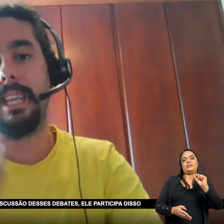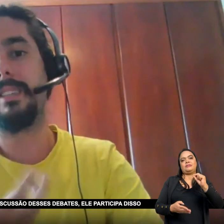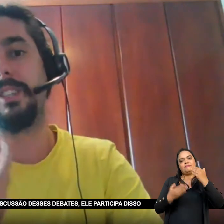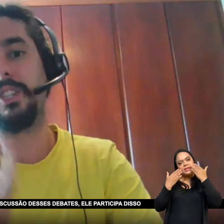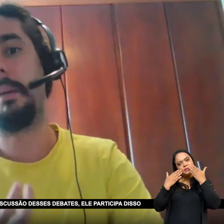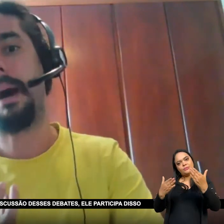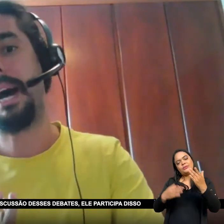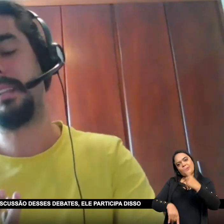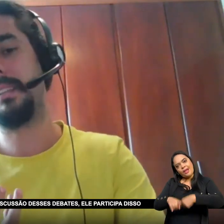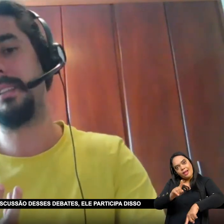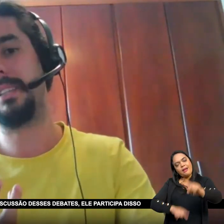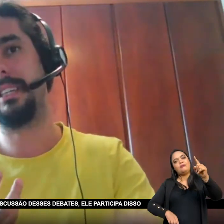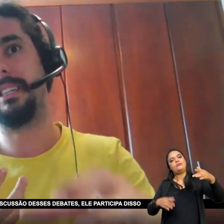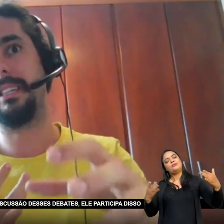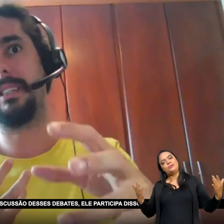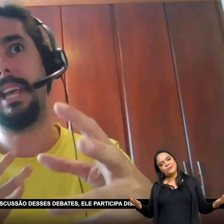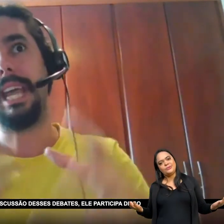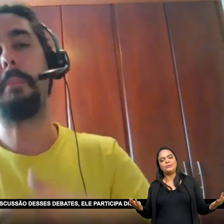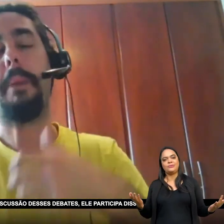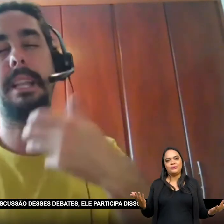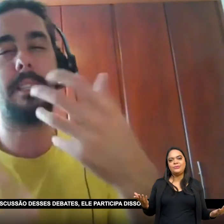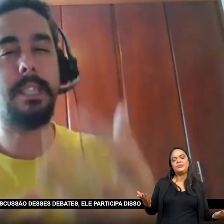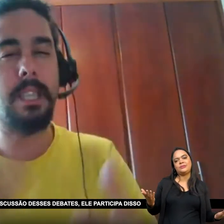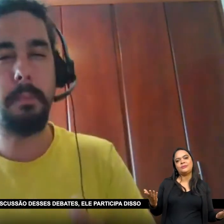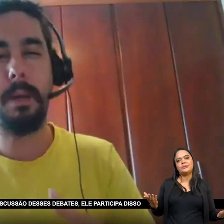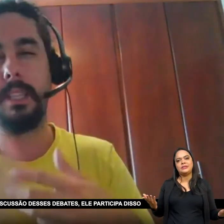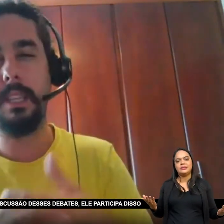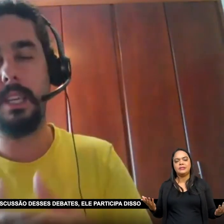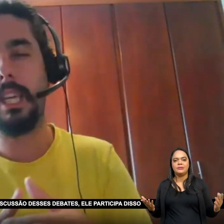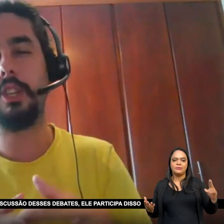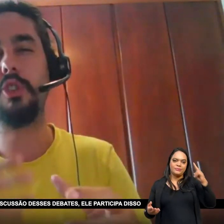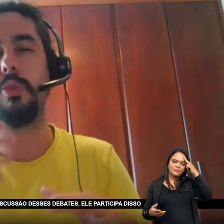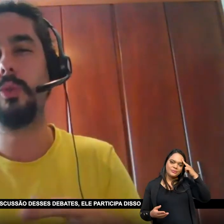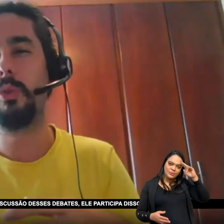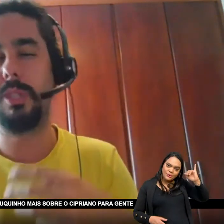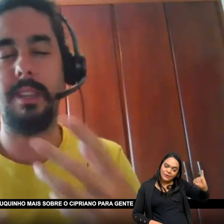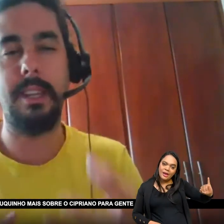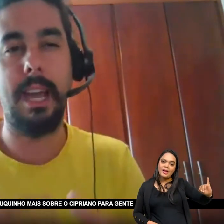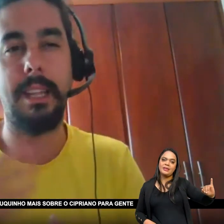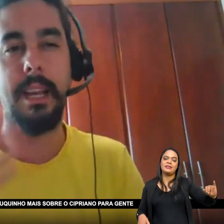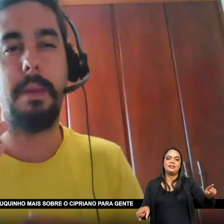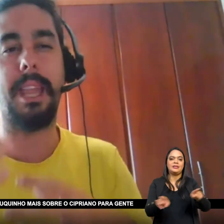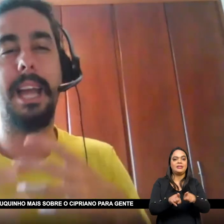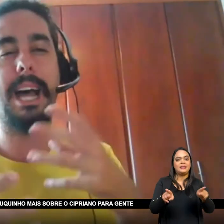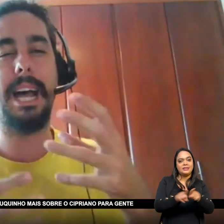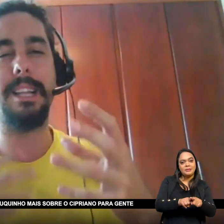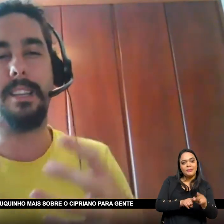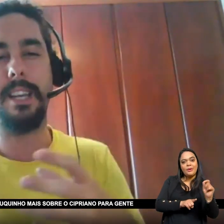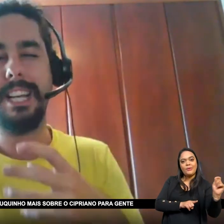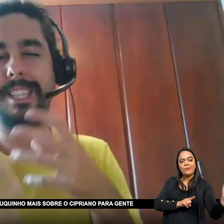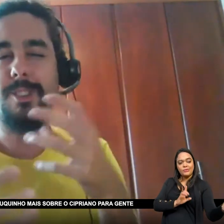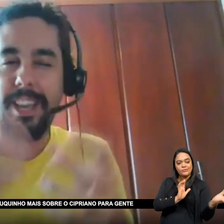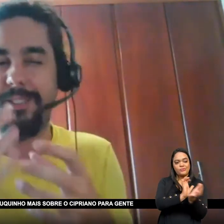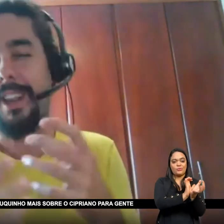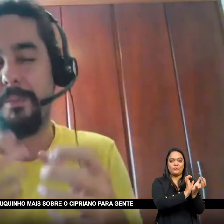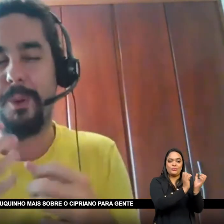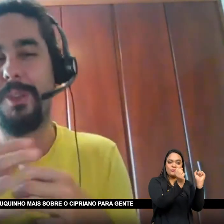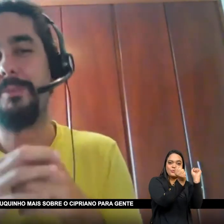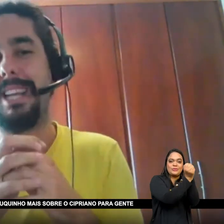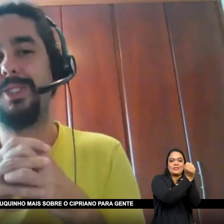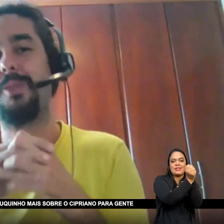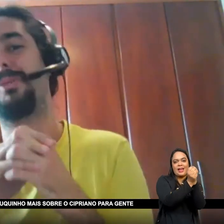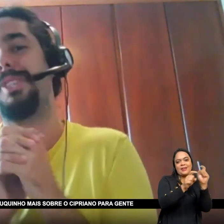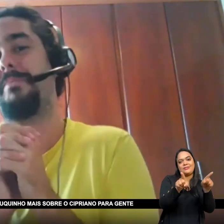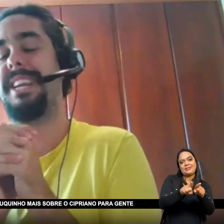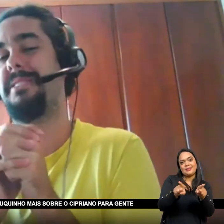Desses debates Ele participa Disso No Sentinela Da Liberdade Você consegue Falar um